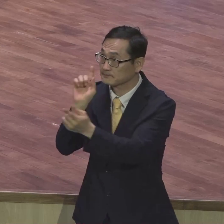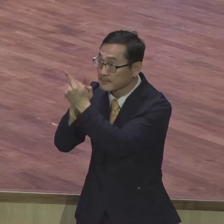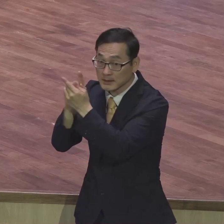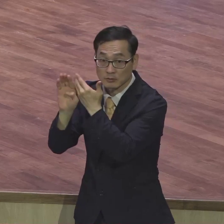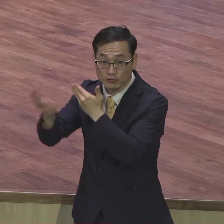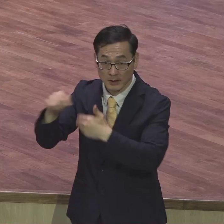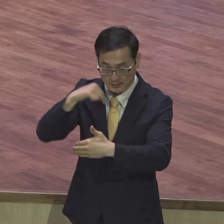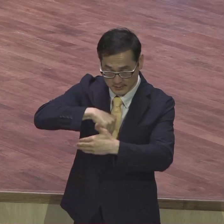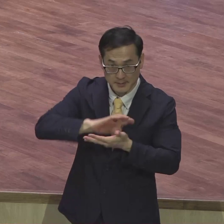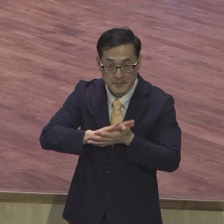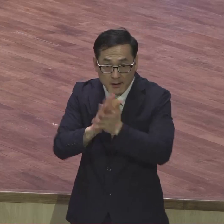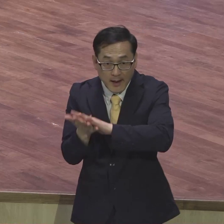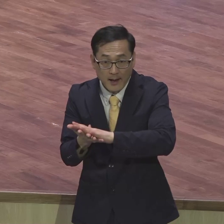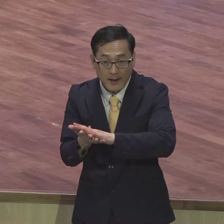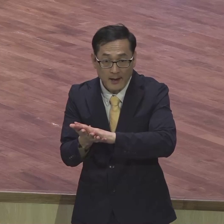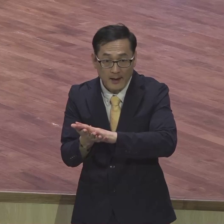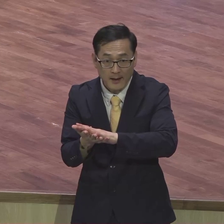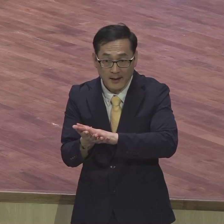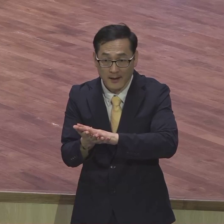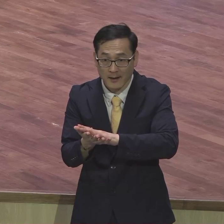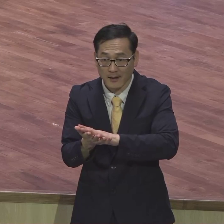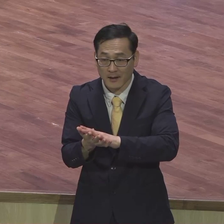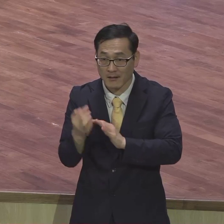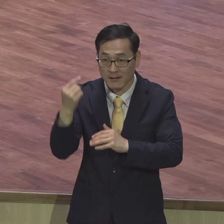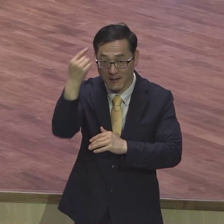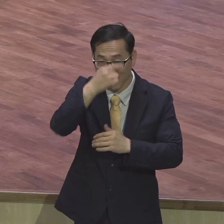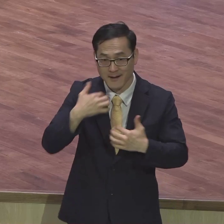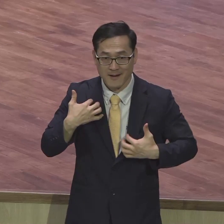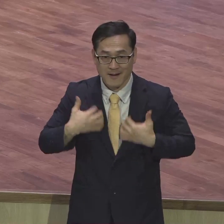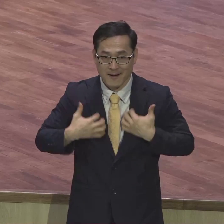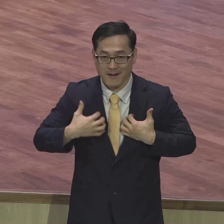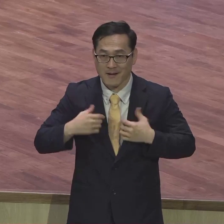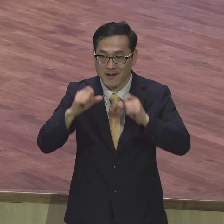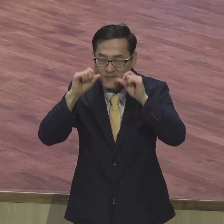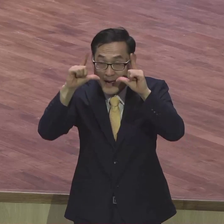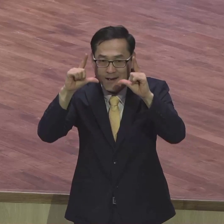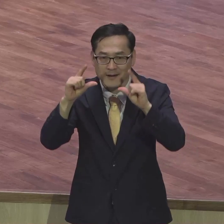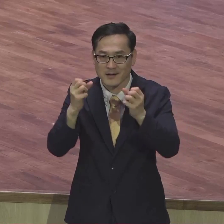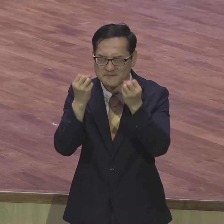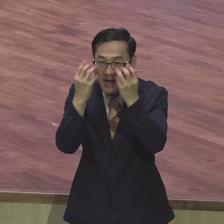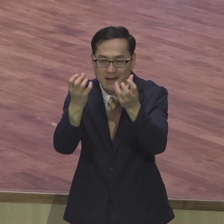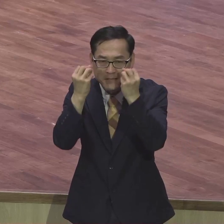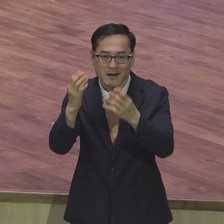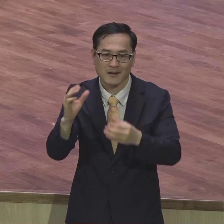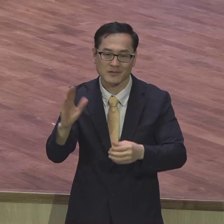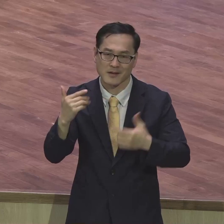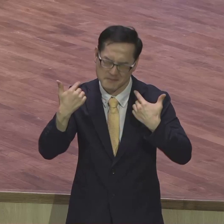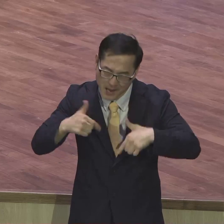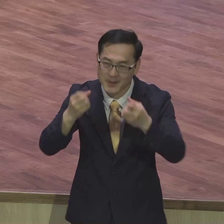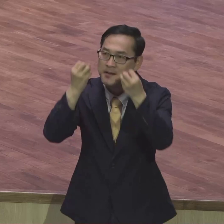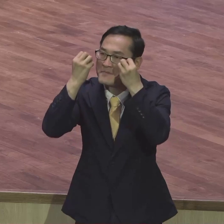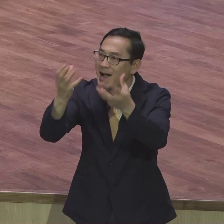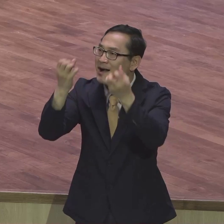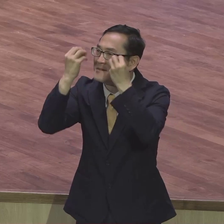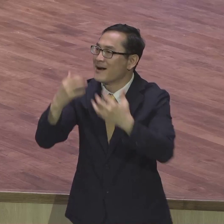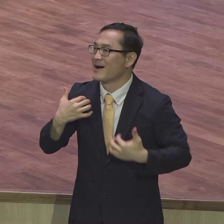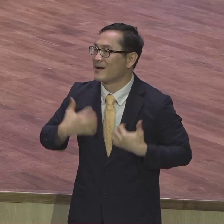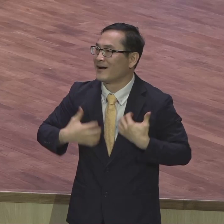변화가 왜 날로 새롭도다 날로 변화되어 날로 날로 새롭도다 날로 날로 아멘 이 말씀에 있는 게